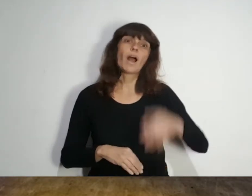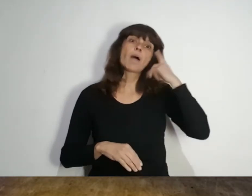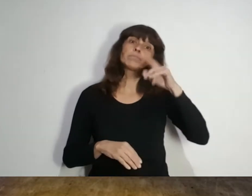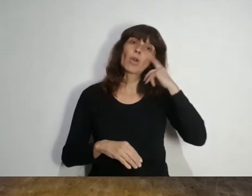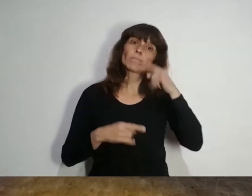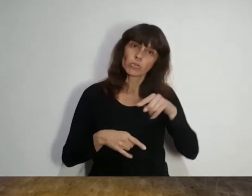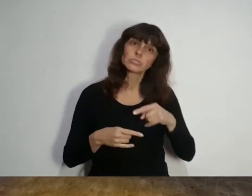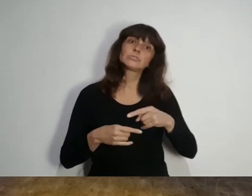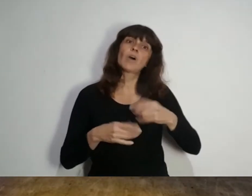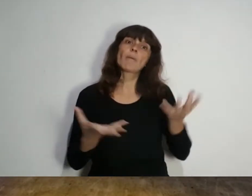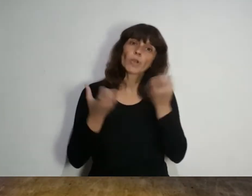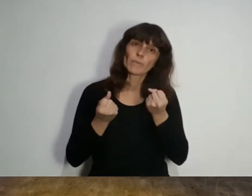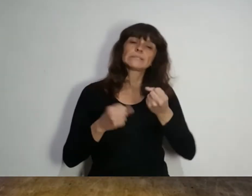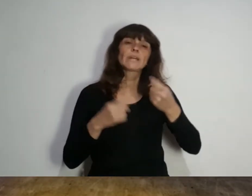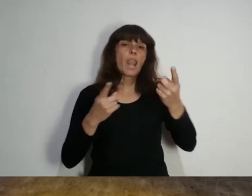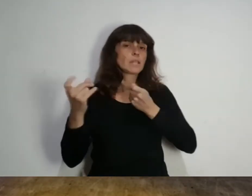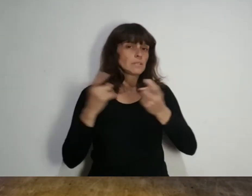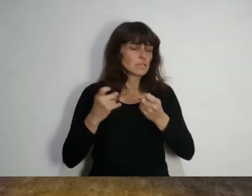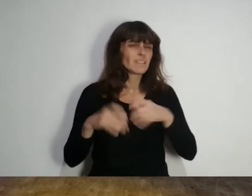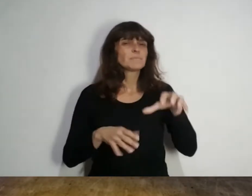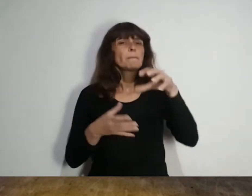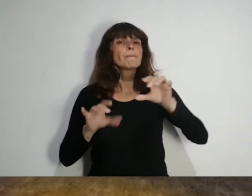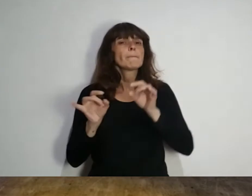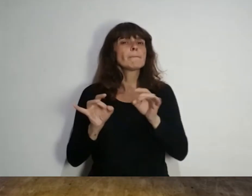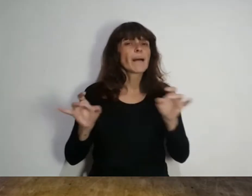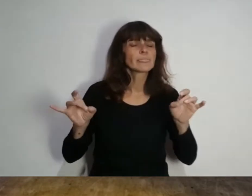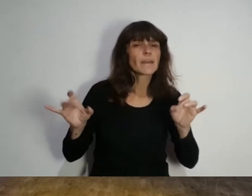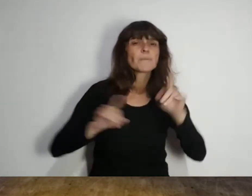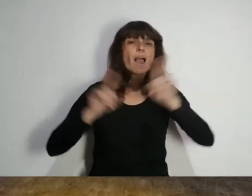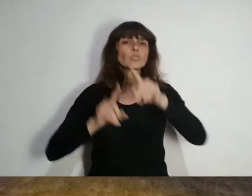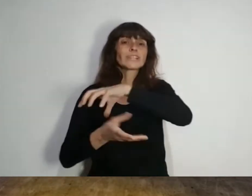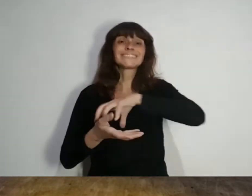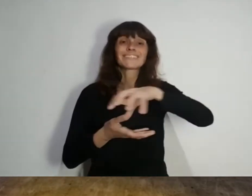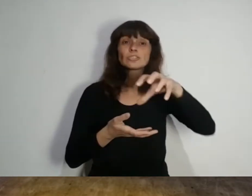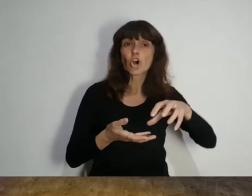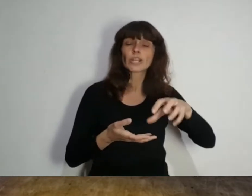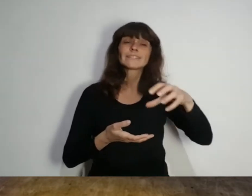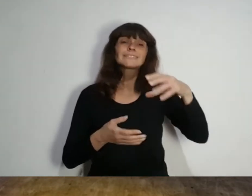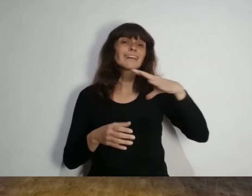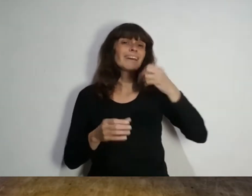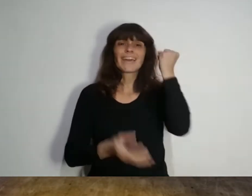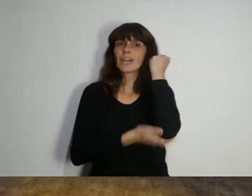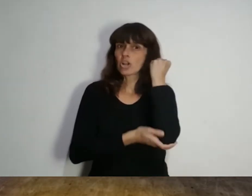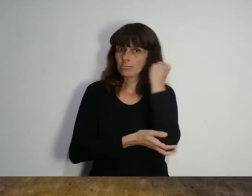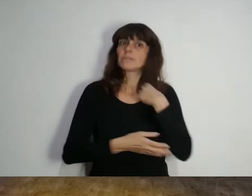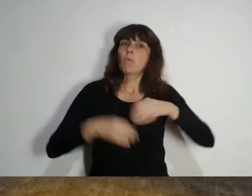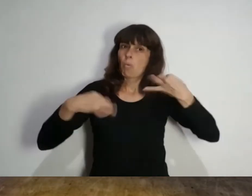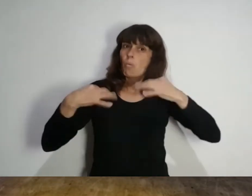Abuso en la necesidad. La pandemia para algunos sectores de la economía se transformó en un gran negocio.